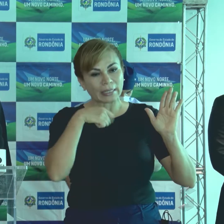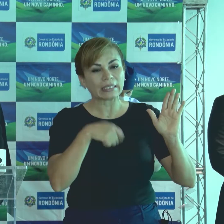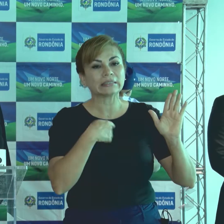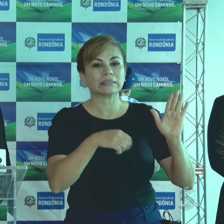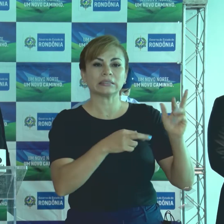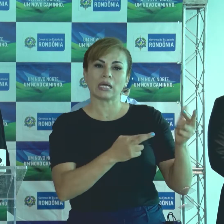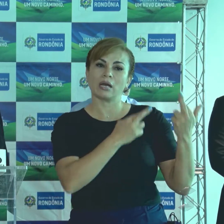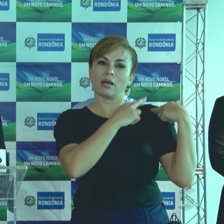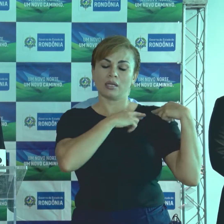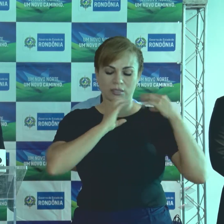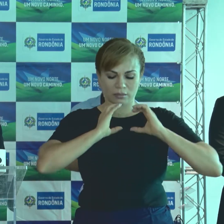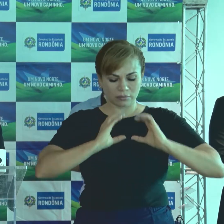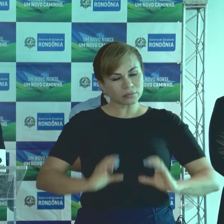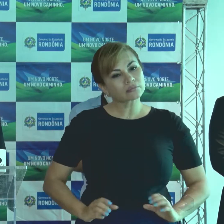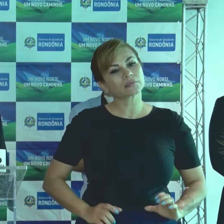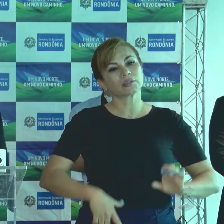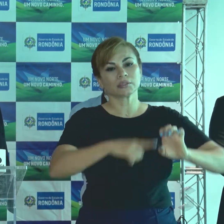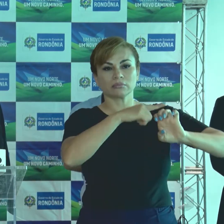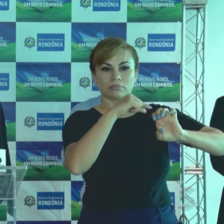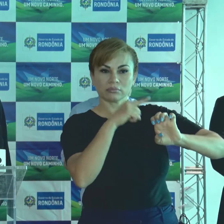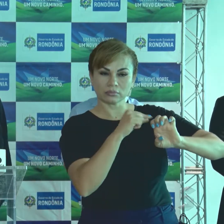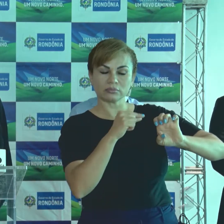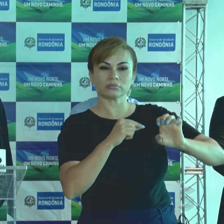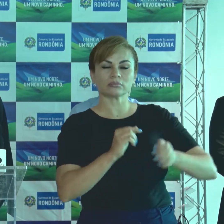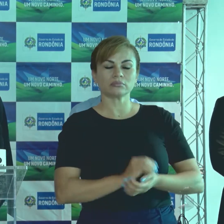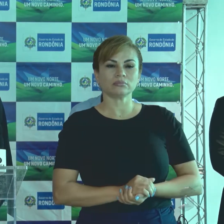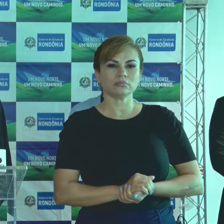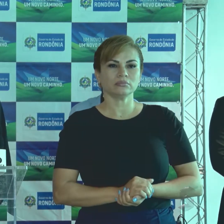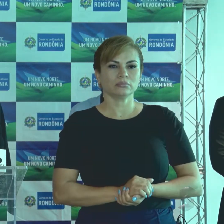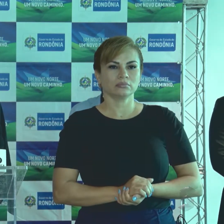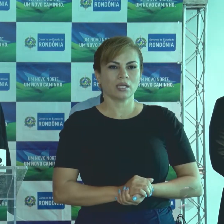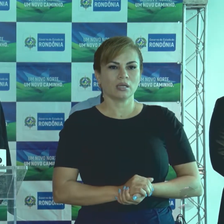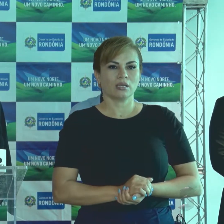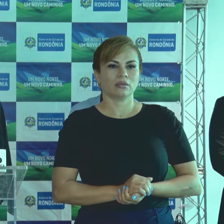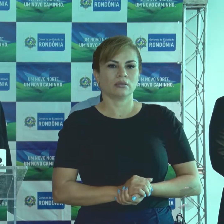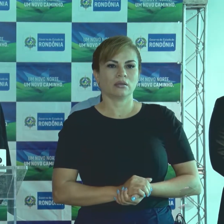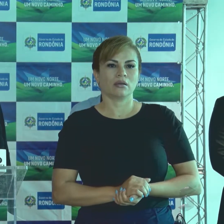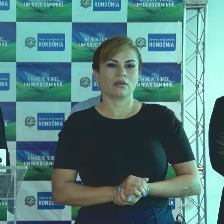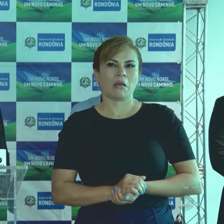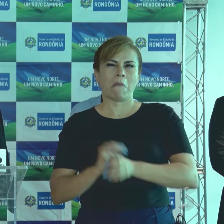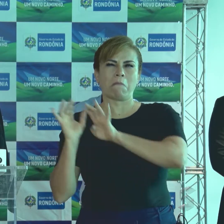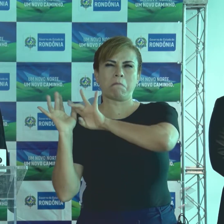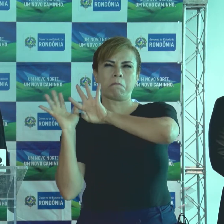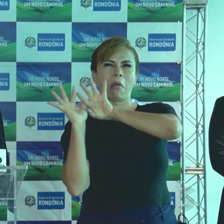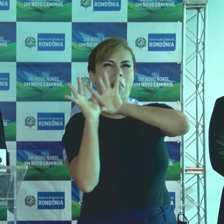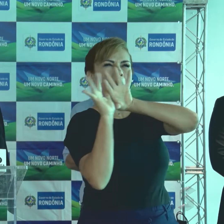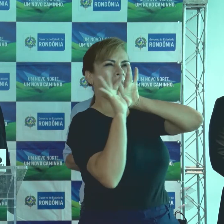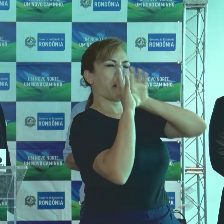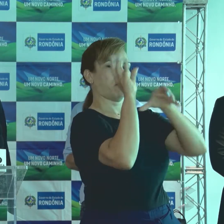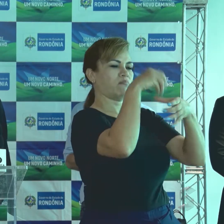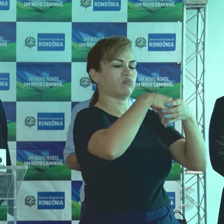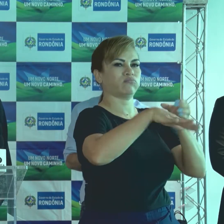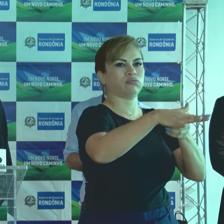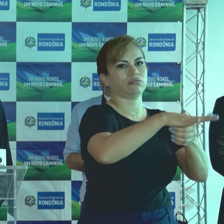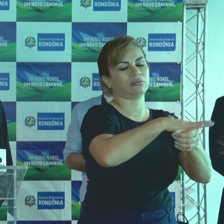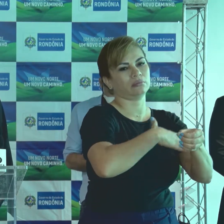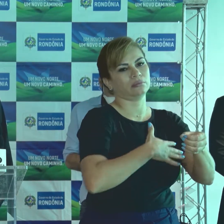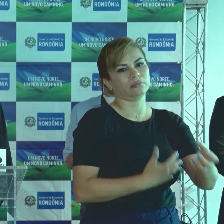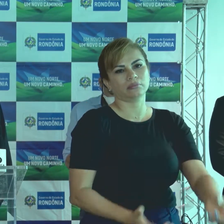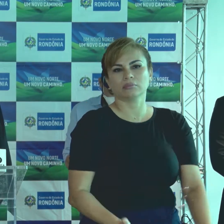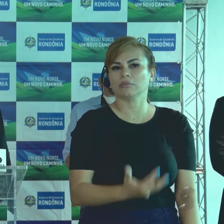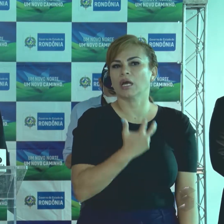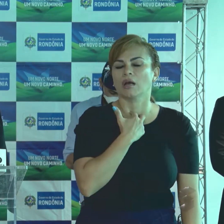empresário, deixando que fiquem superlotados as suas dependências. Então, nós